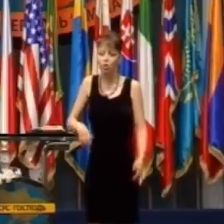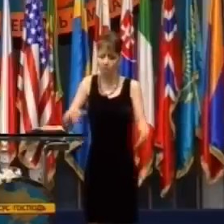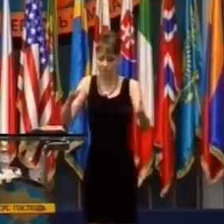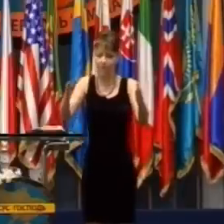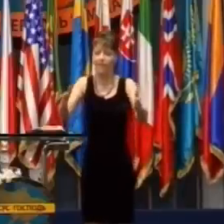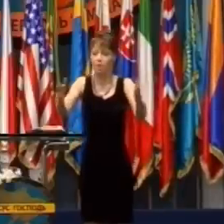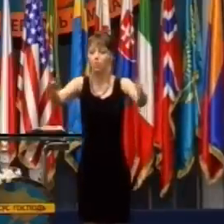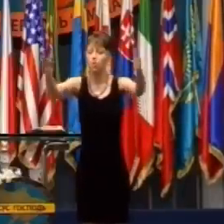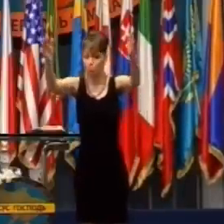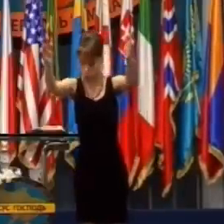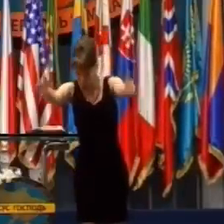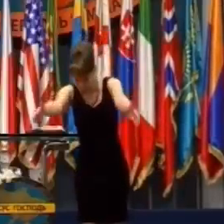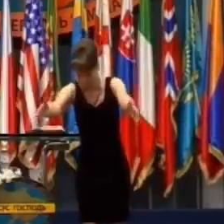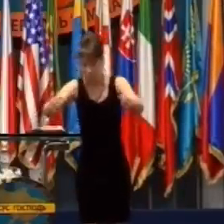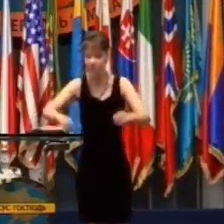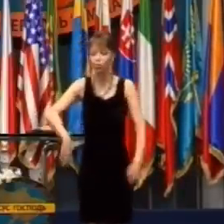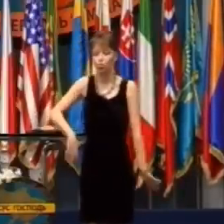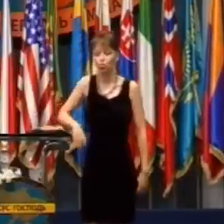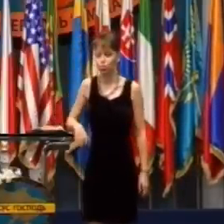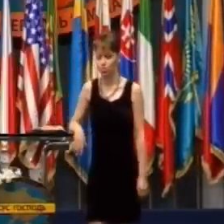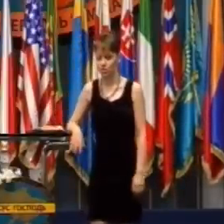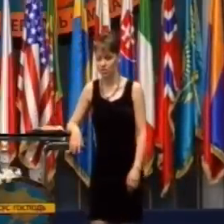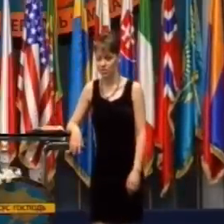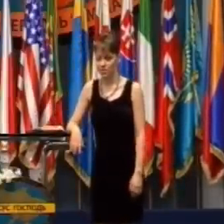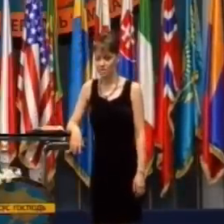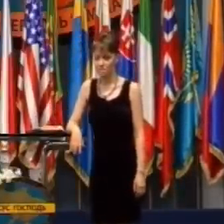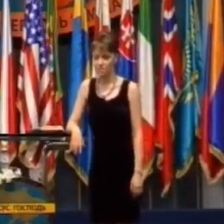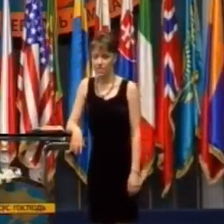Možno aj kvôli tomu ste sem prišli tento víkend.